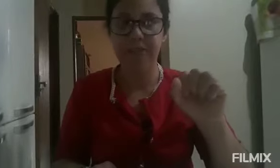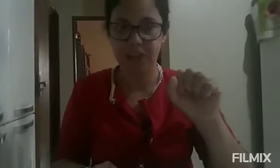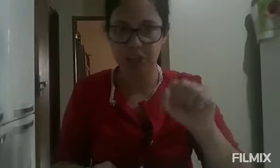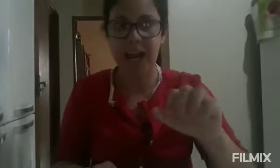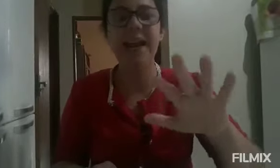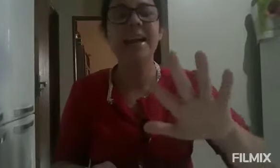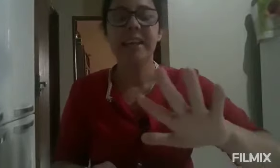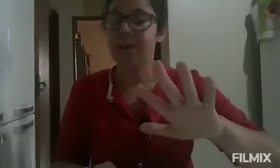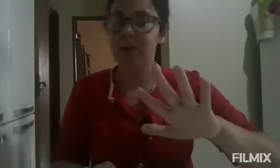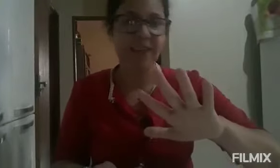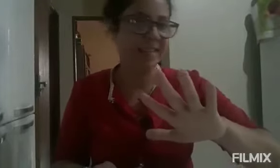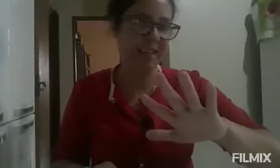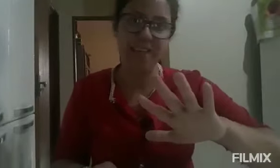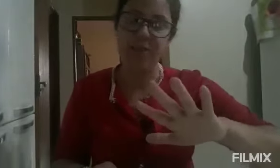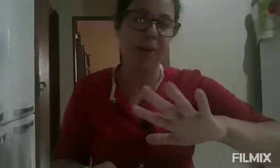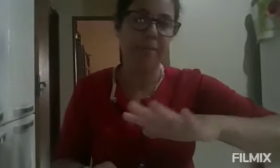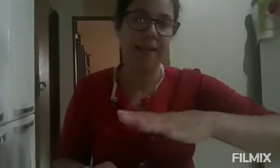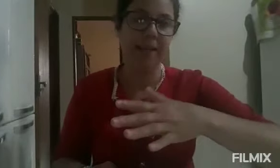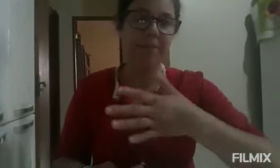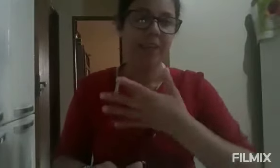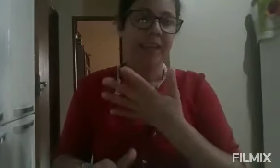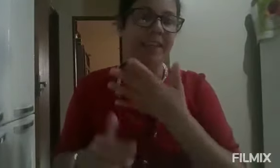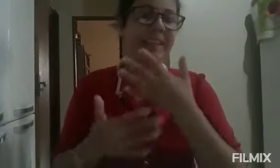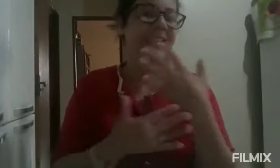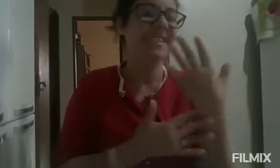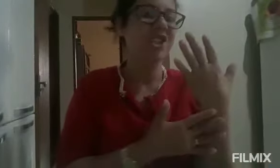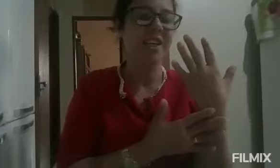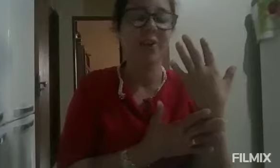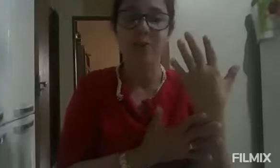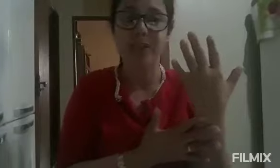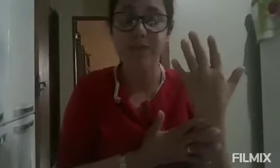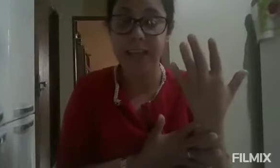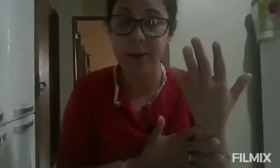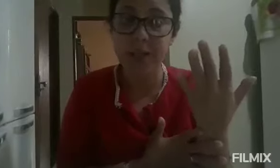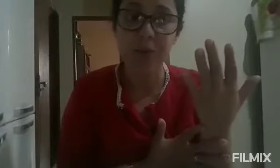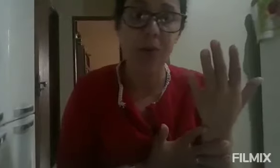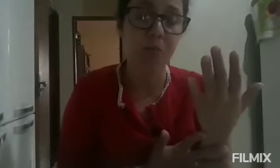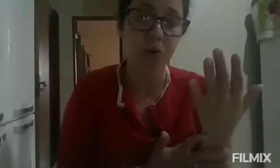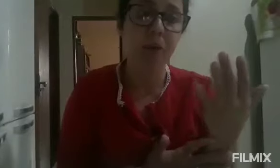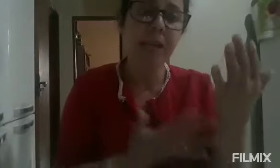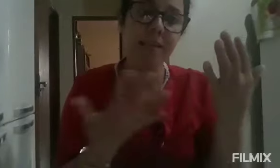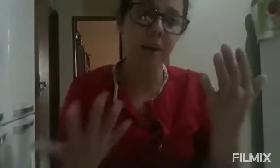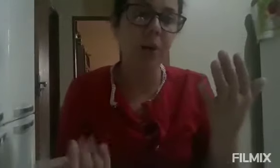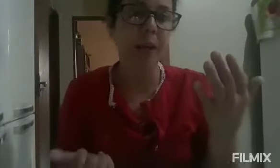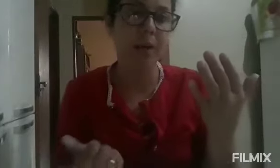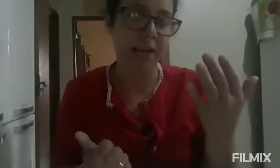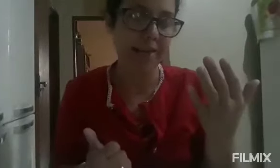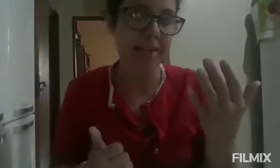e fechar, que eu não fazia isso, eu não abria. E está desinchando, inclusive, falei ontem com o meu esposo, que se eu não melhorasse,